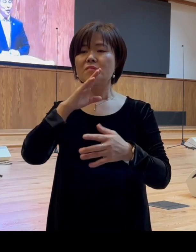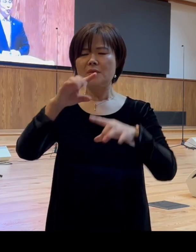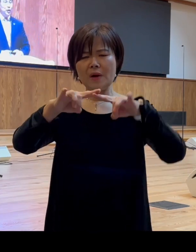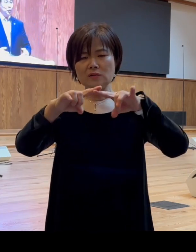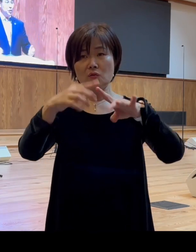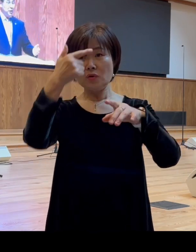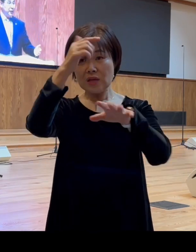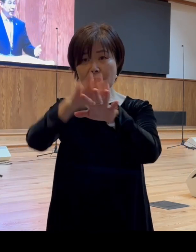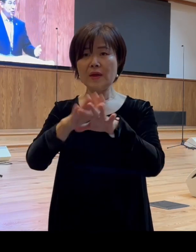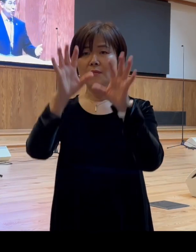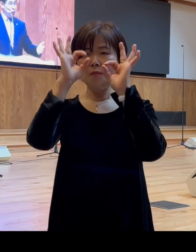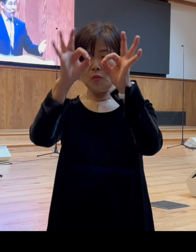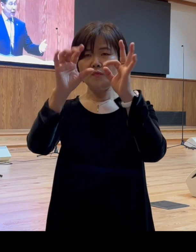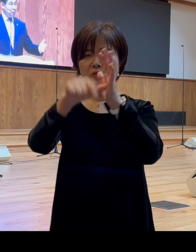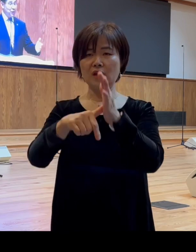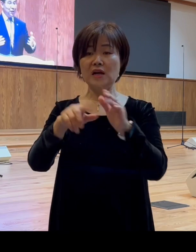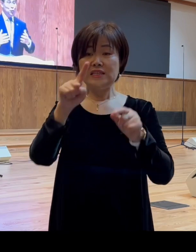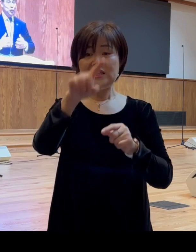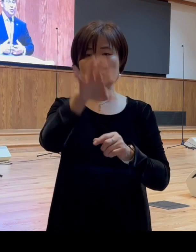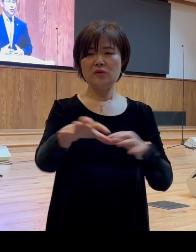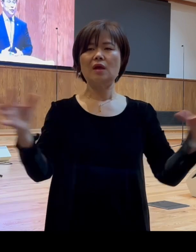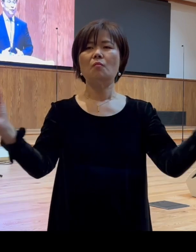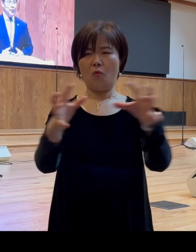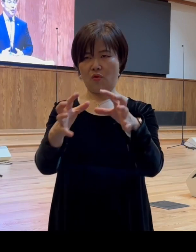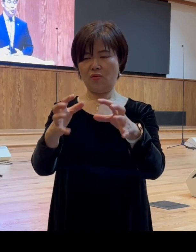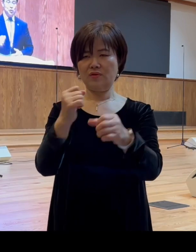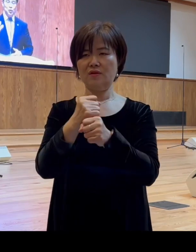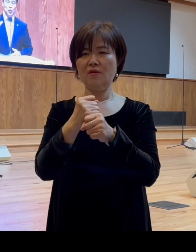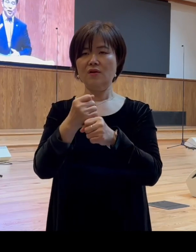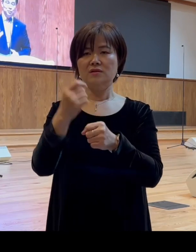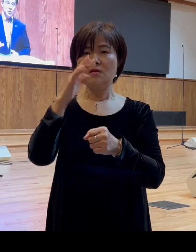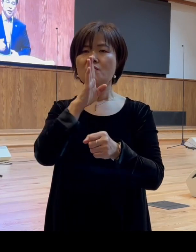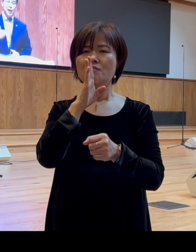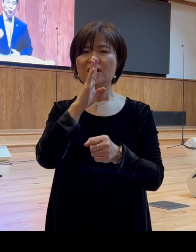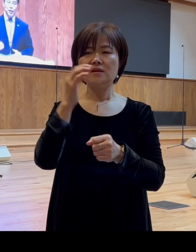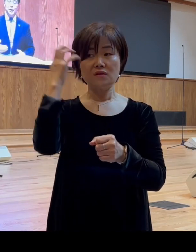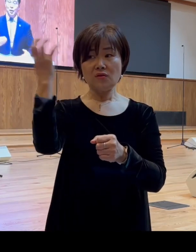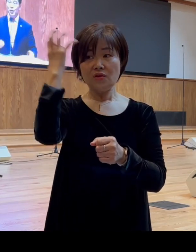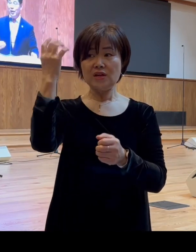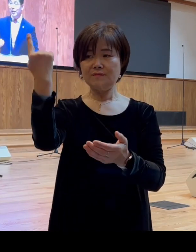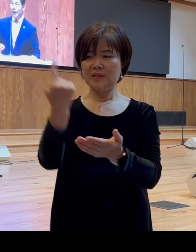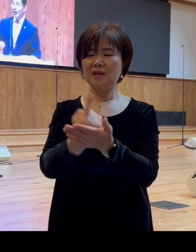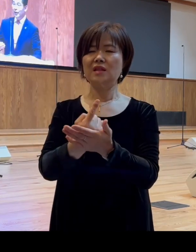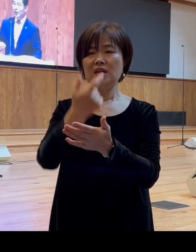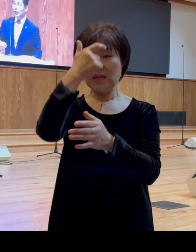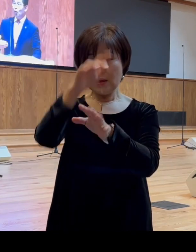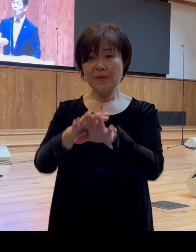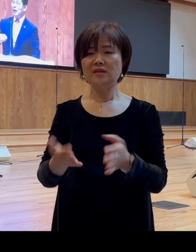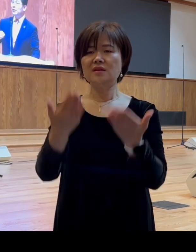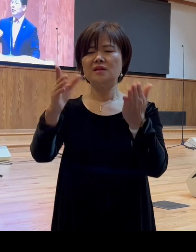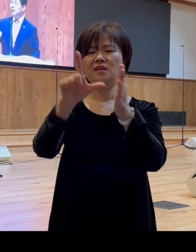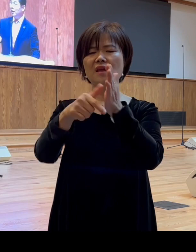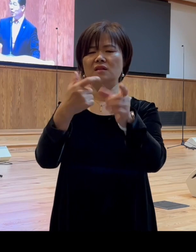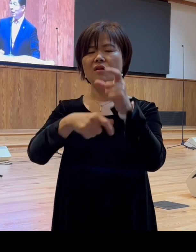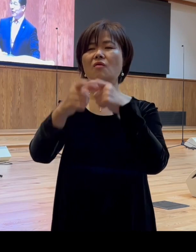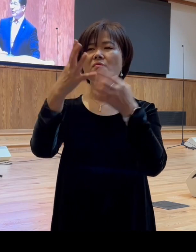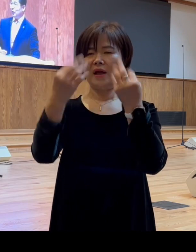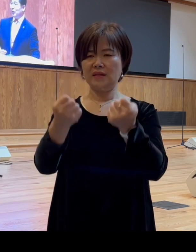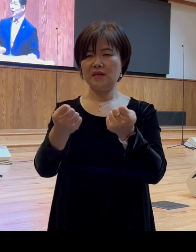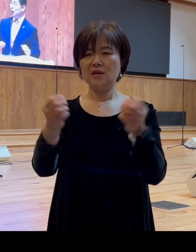현장에 성도들이 함께 모여서 정말 성령의 임재 가운데 예배할 때 더 많은 은혜를 받는 것 이런 것도